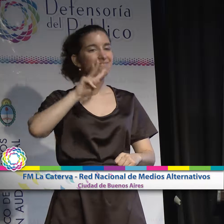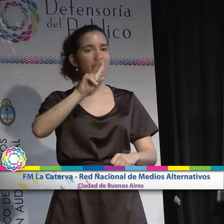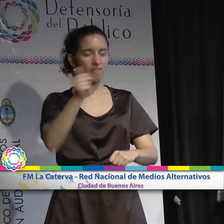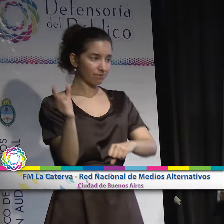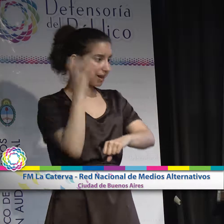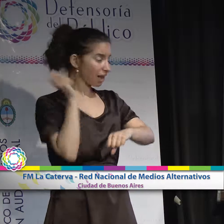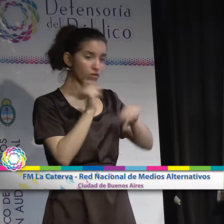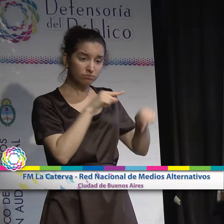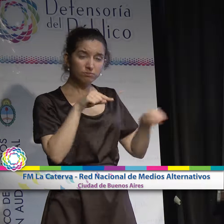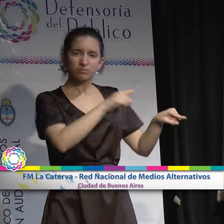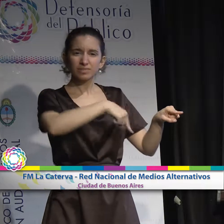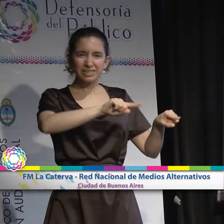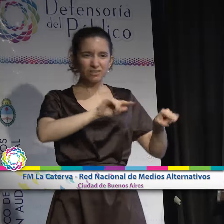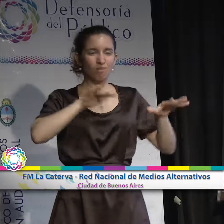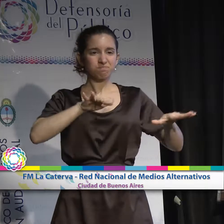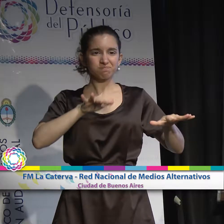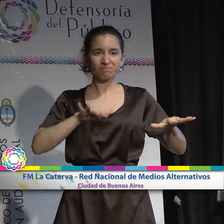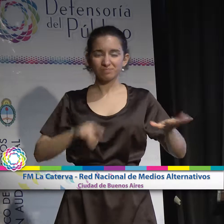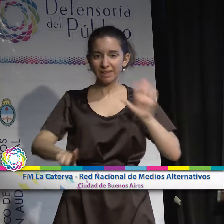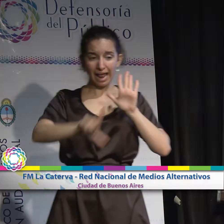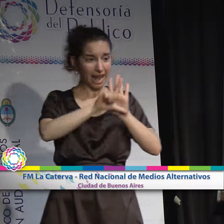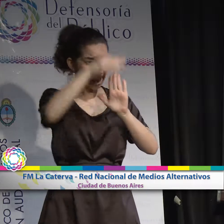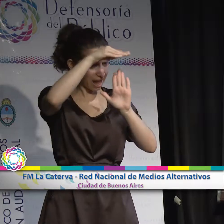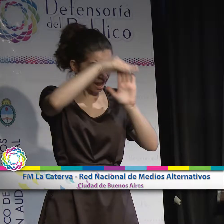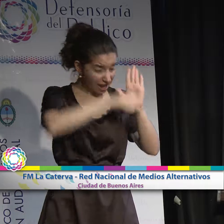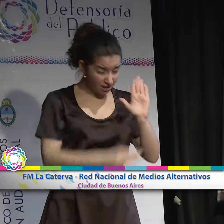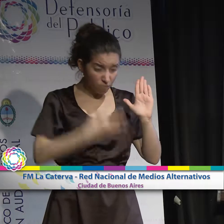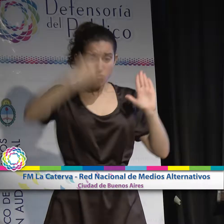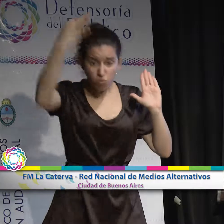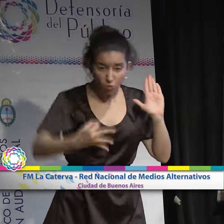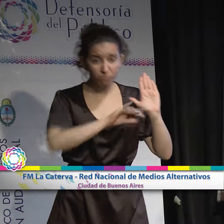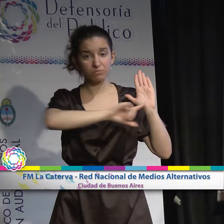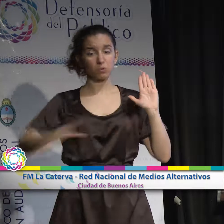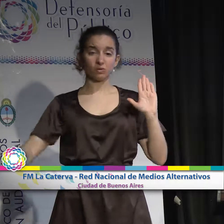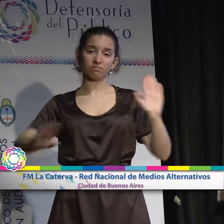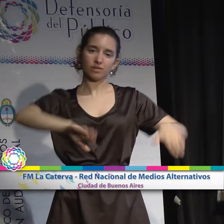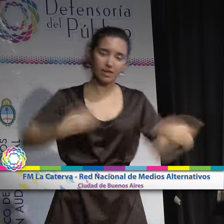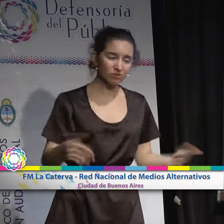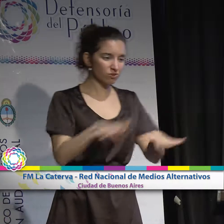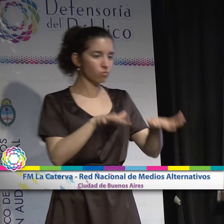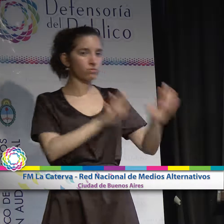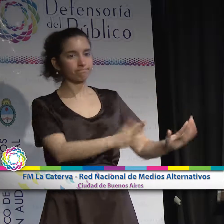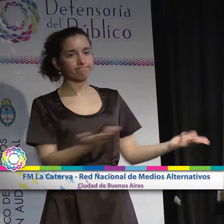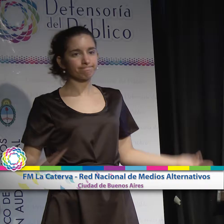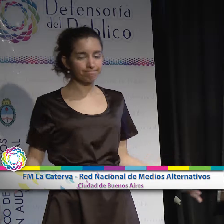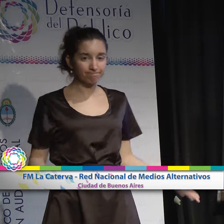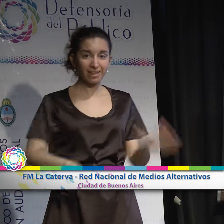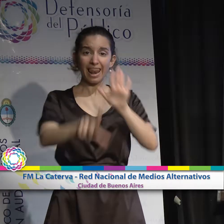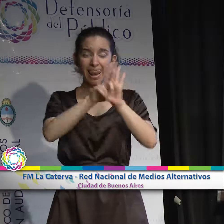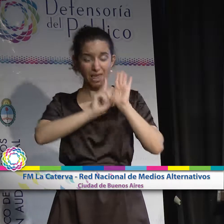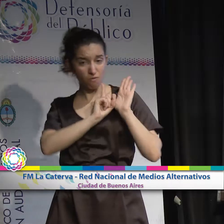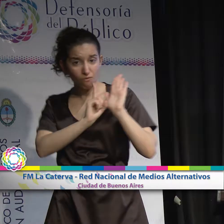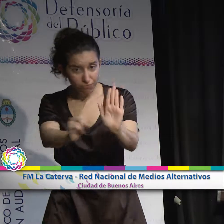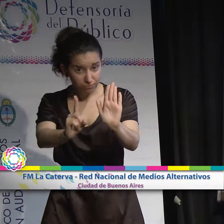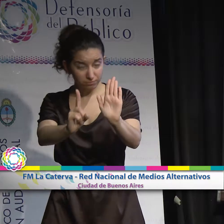está exento, es producto de la no aplicación en lo que a esto refiere de la ley de servicios de comunicación audiovisual, que sigue vigente